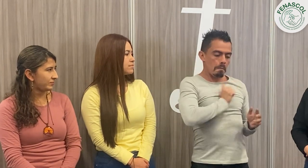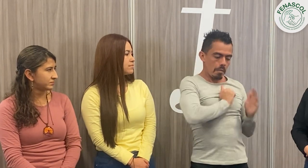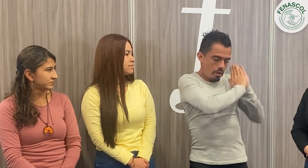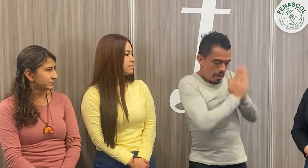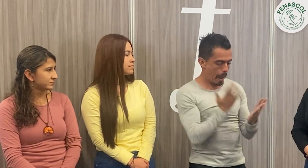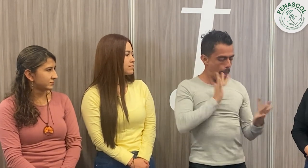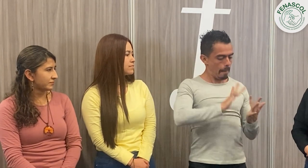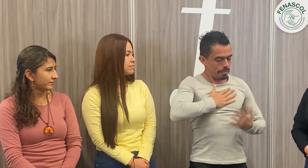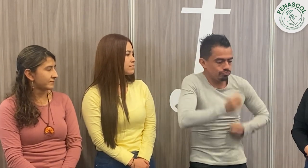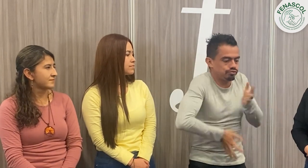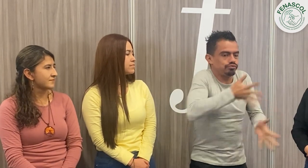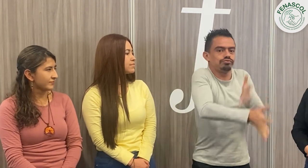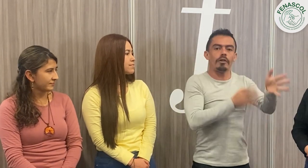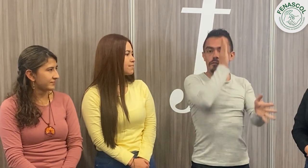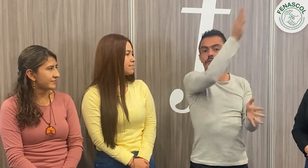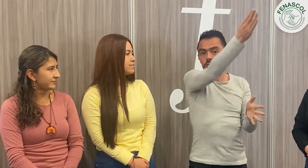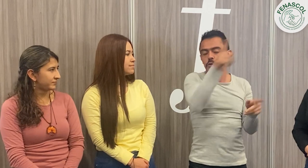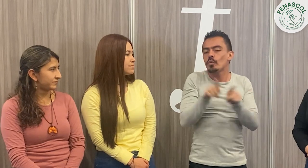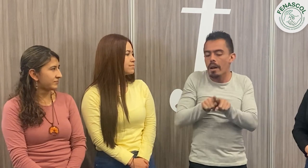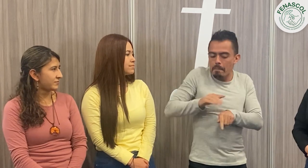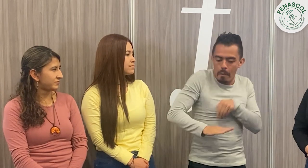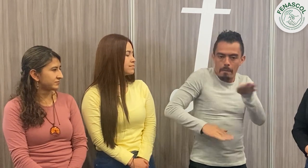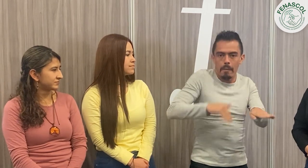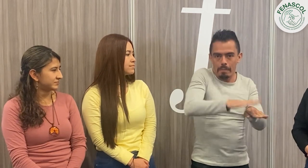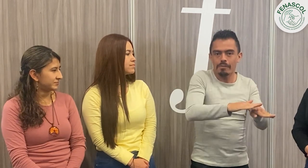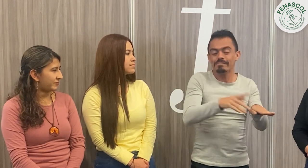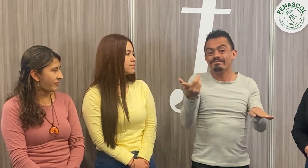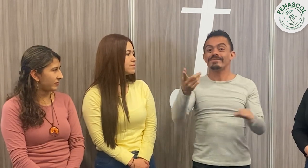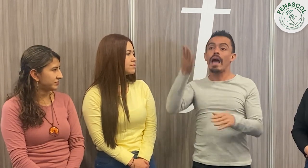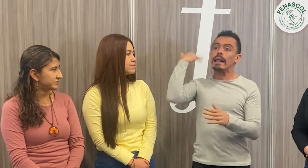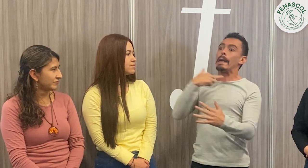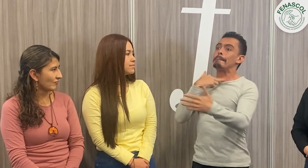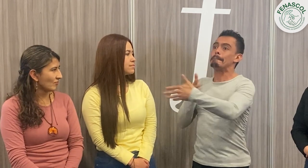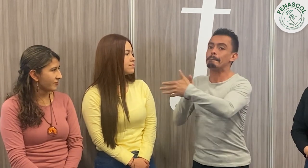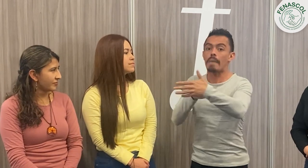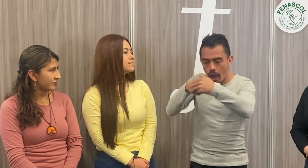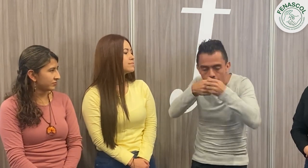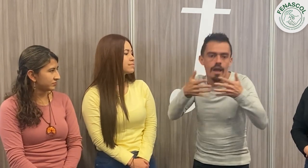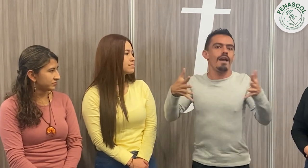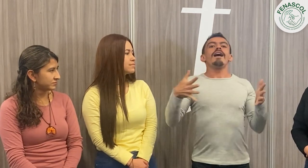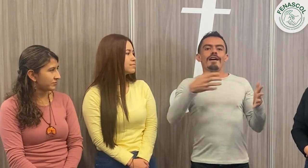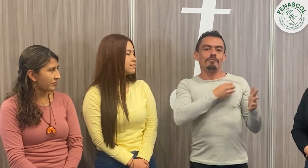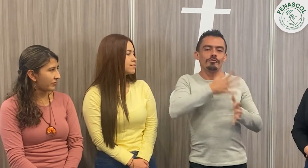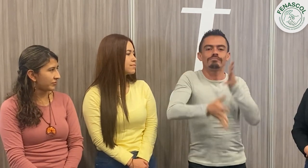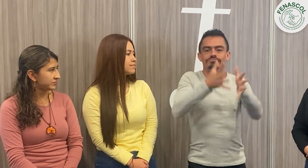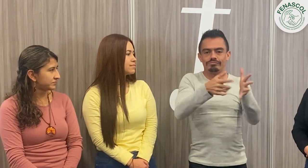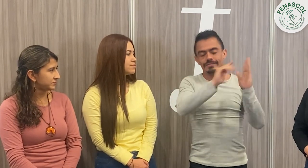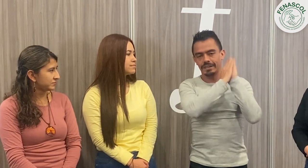Pensando en un futuro, ellos mismos realizar literatura en lengua de señas. Es paso a paso. Entonces, con las barreras que había antes,